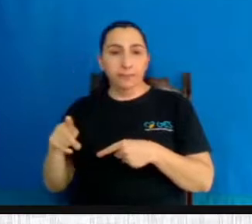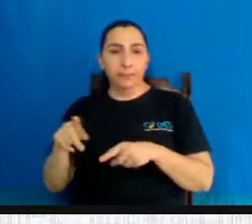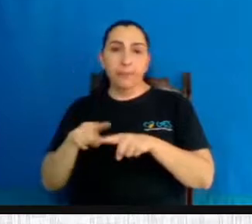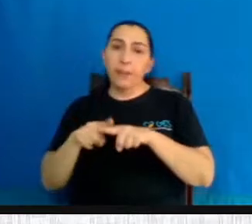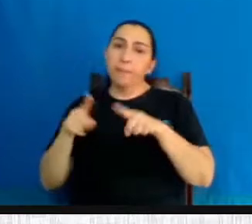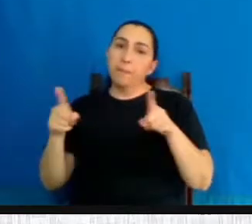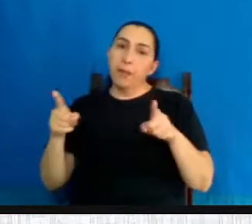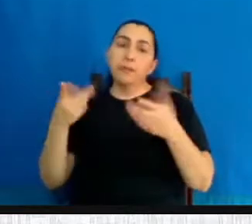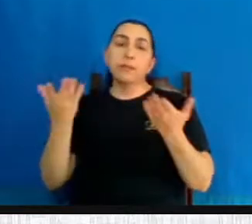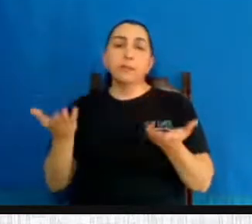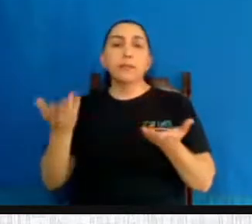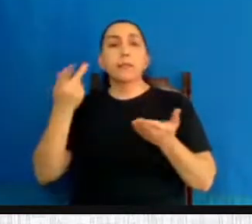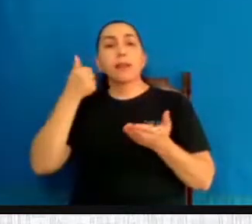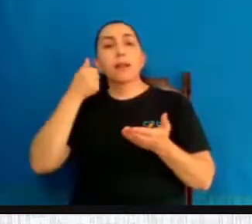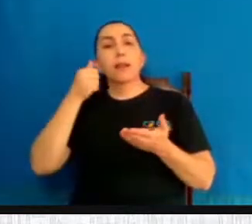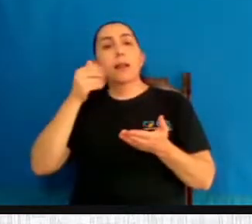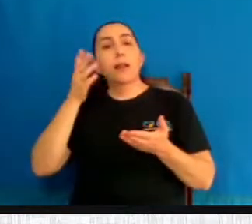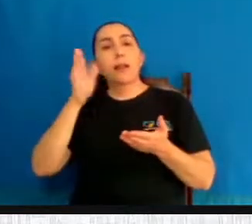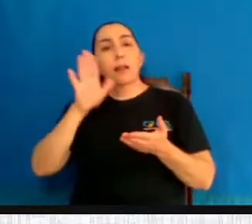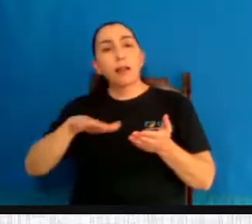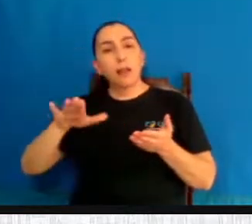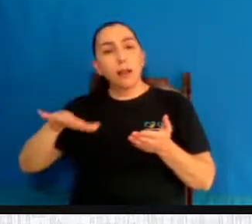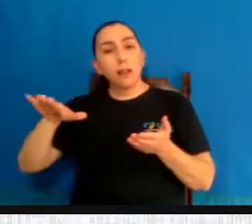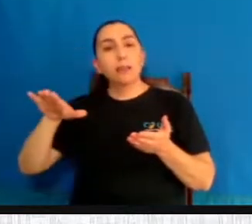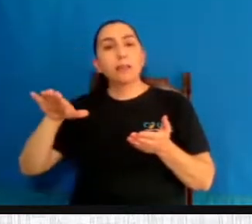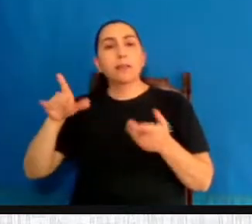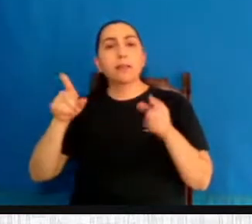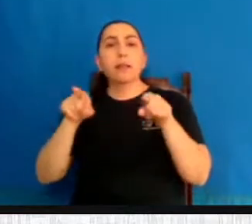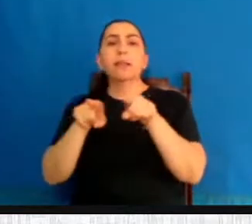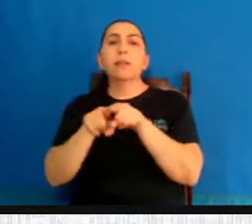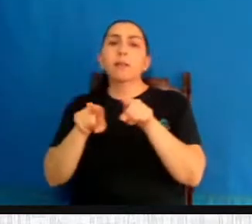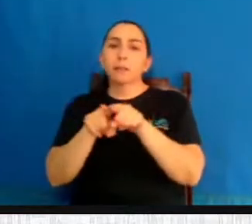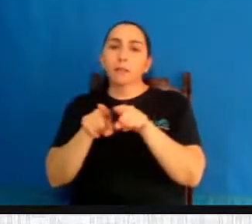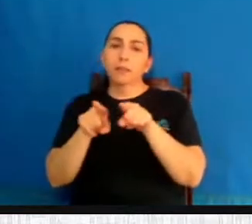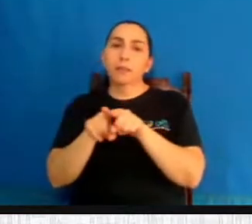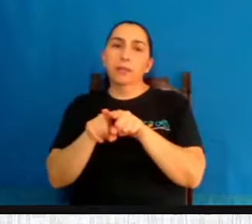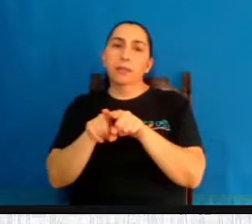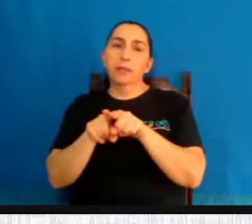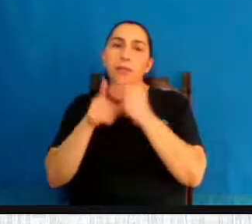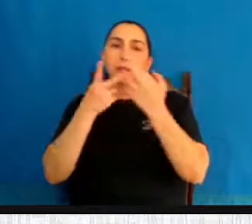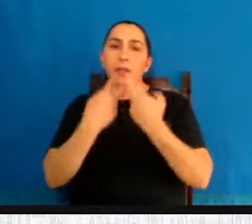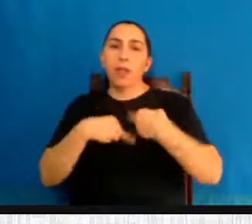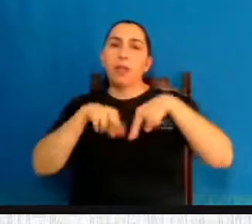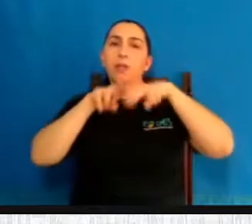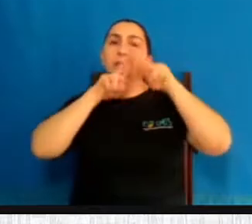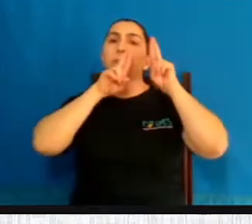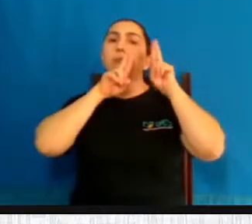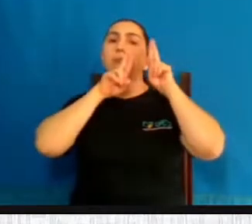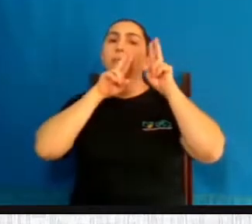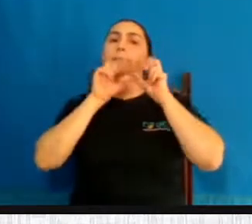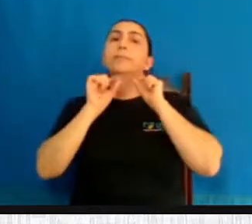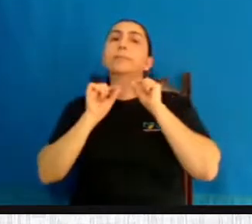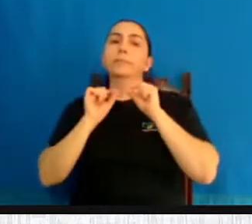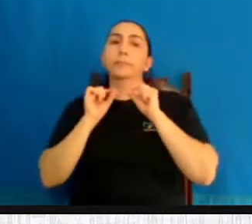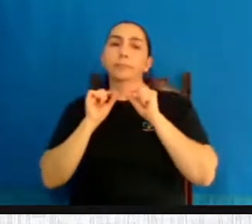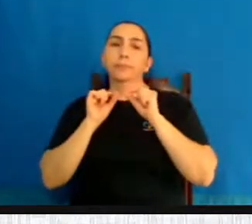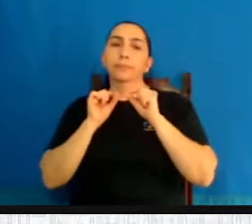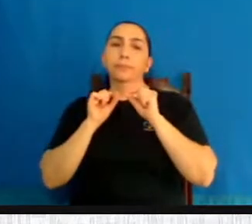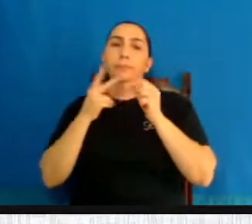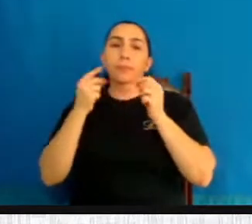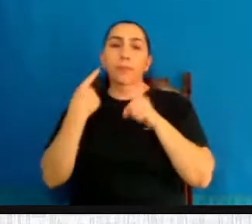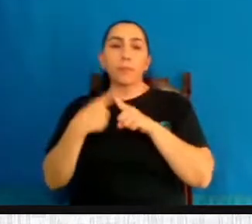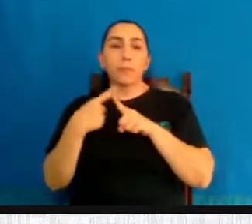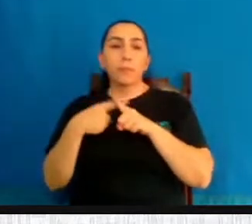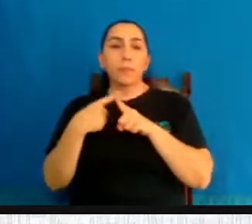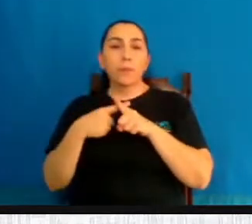criança também, não é? Claro, ela tem alguma parcela de responsabilidade, porque,